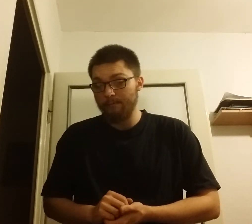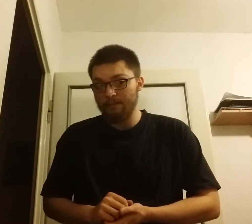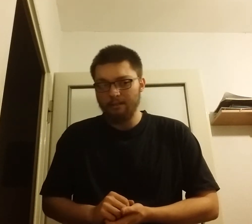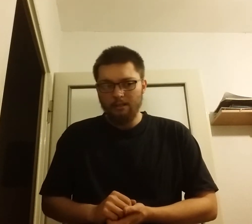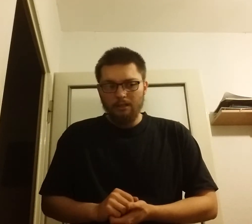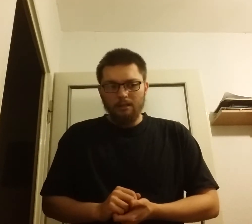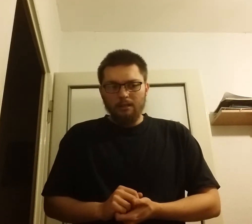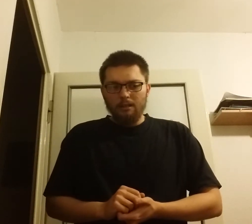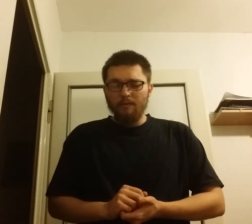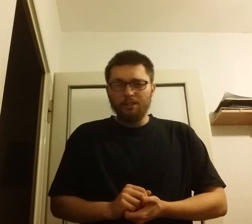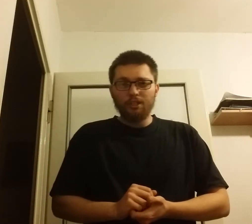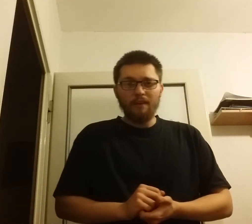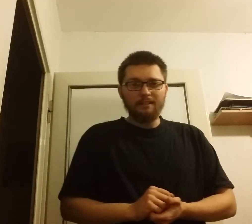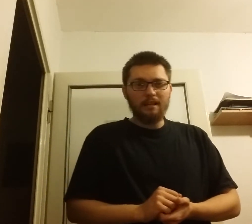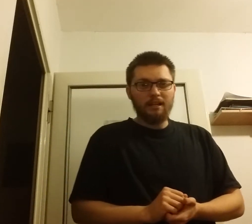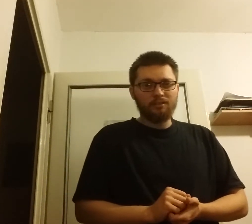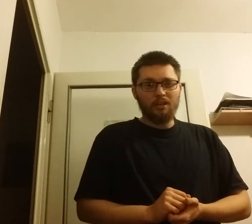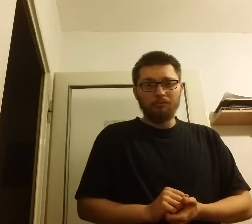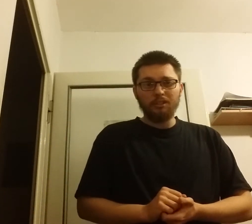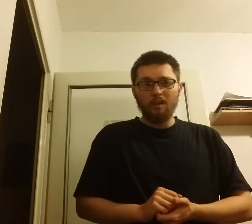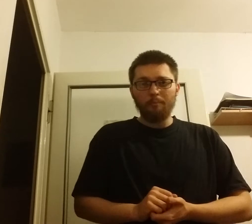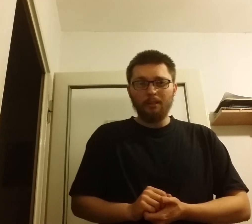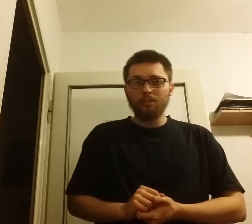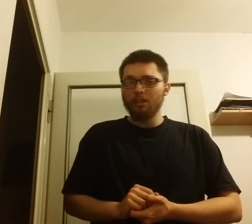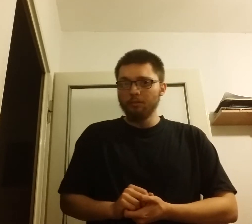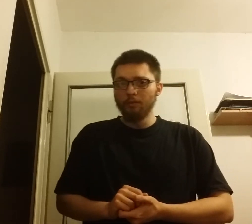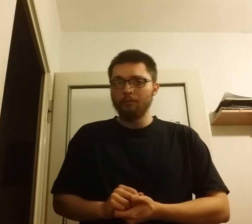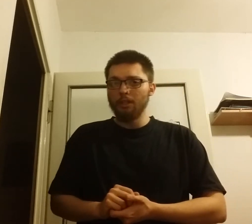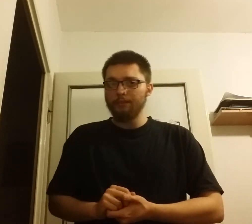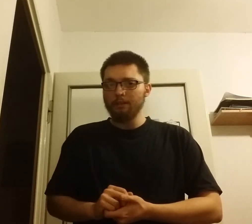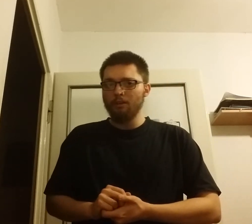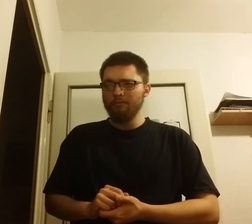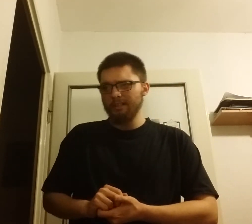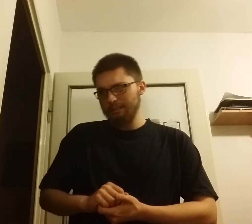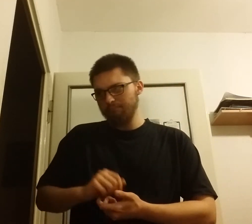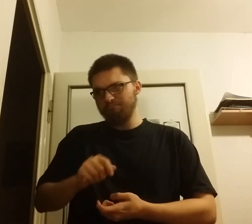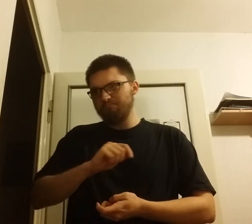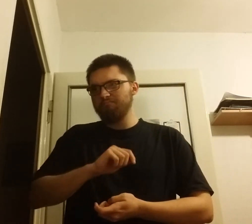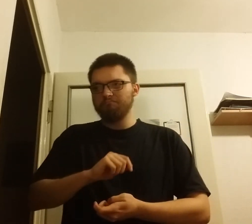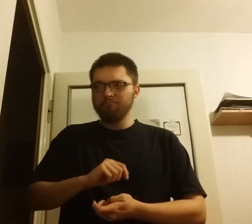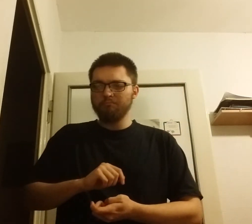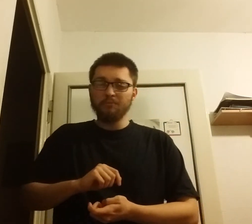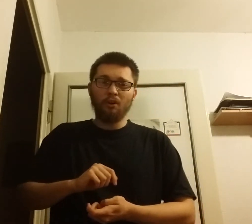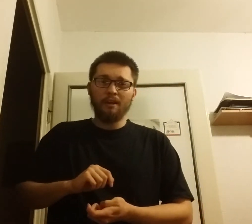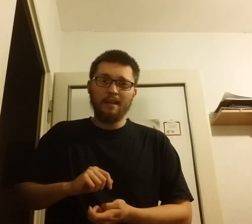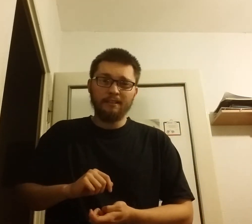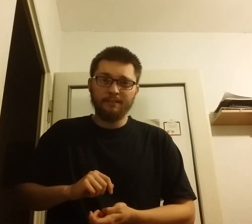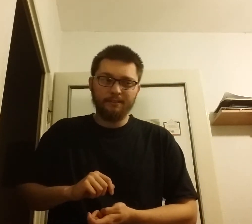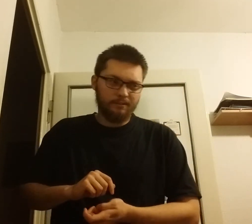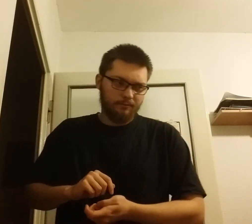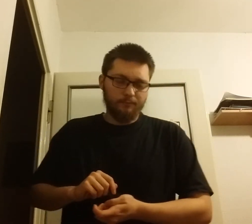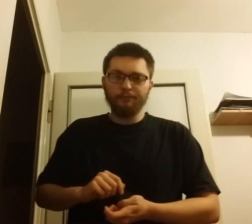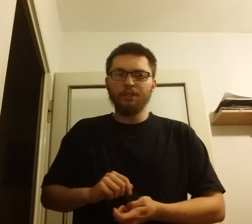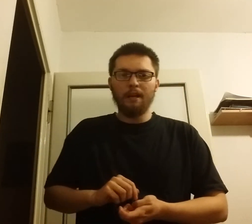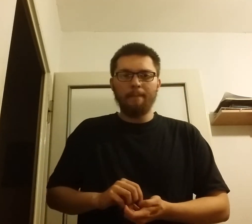więc wiecie Szwajcaria która uniknęła praktycznie dwóch wojen światowych trochę w tyle